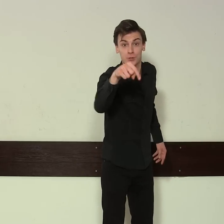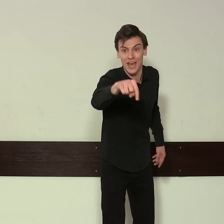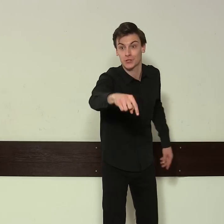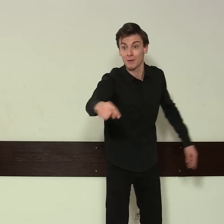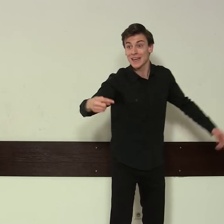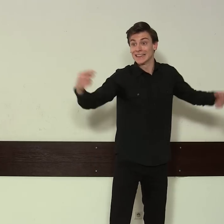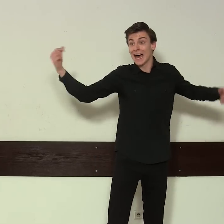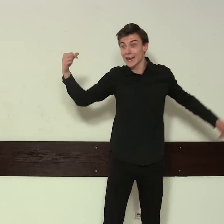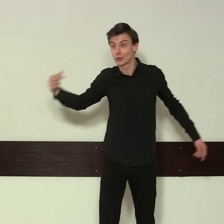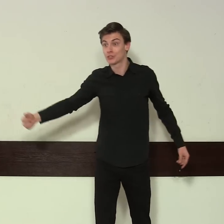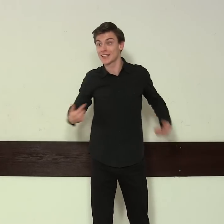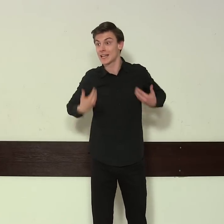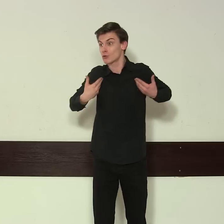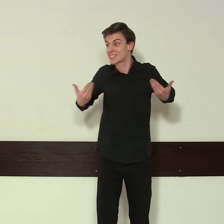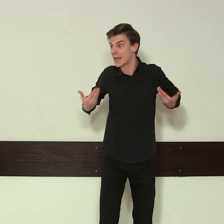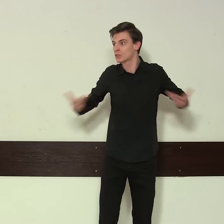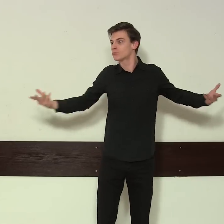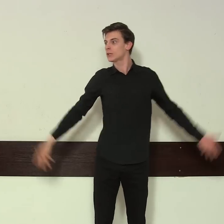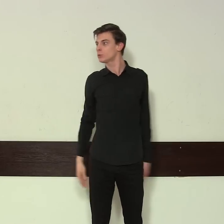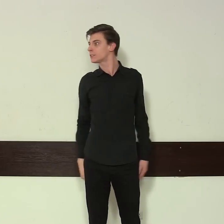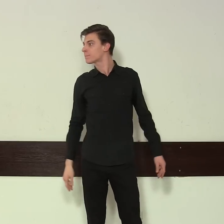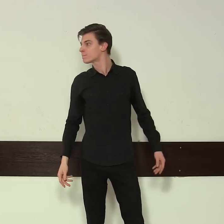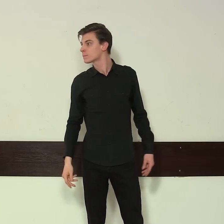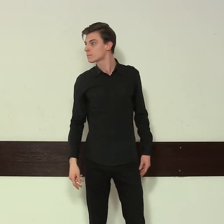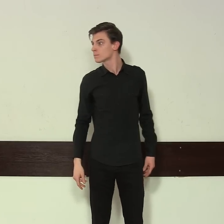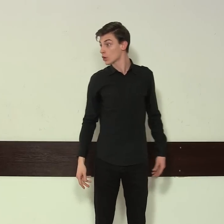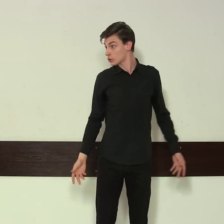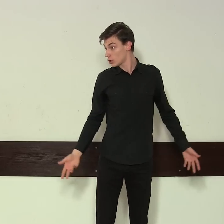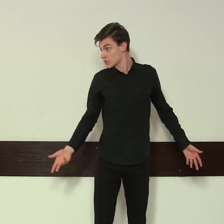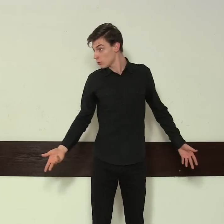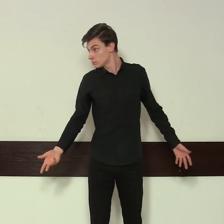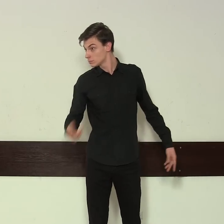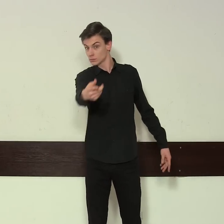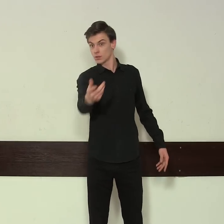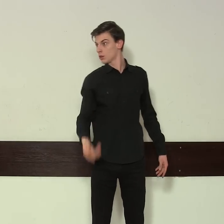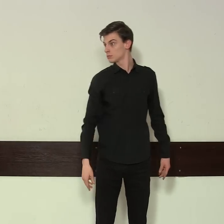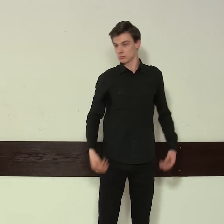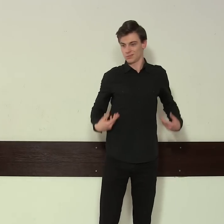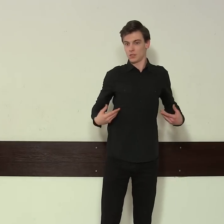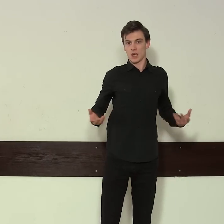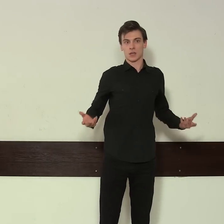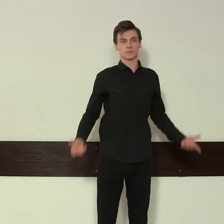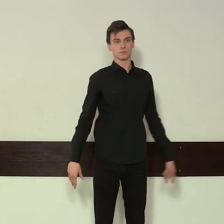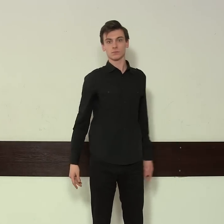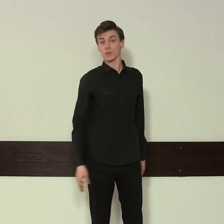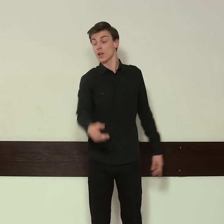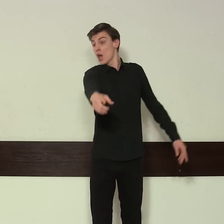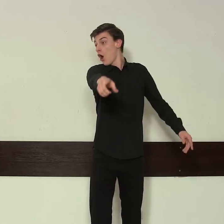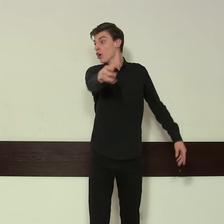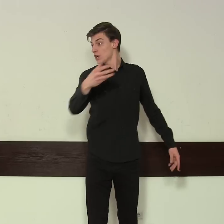przeszłym na rducie zaczął ze mną te kłótnie. Kto zaczął? On, nie ja. On,